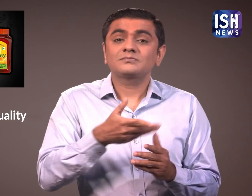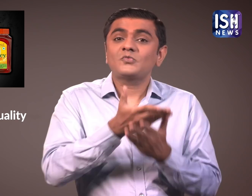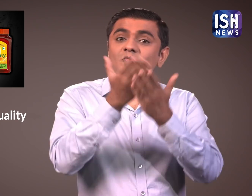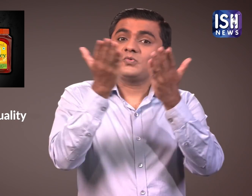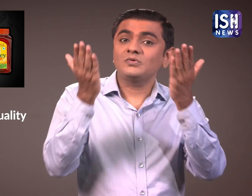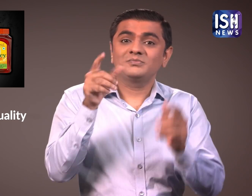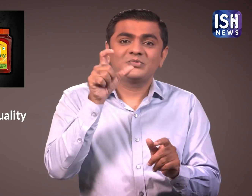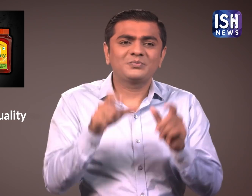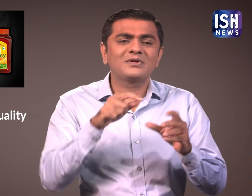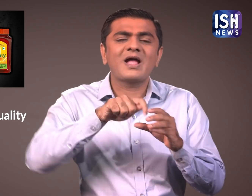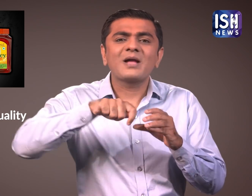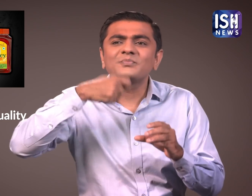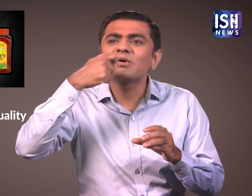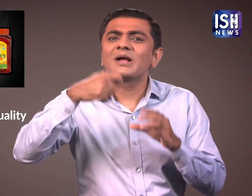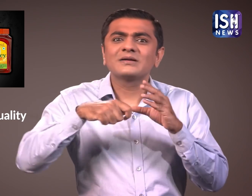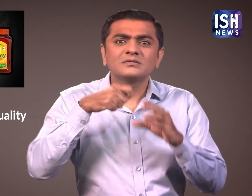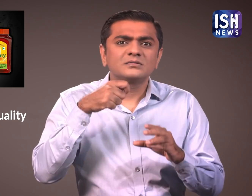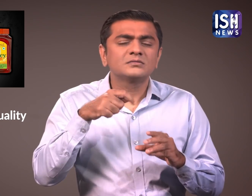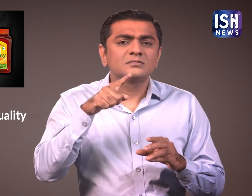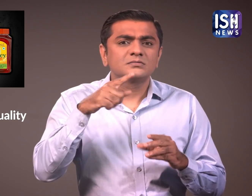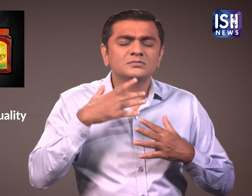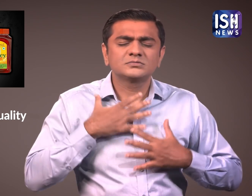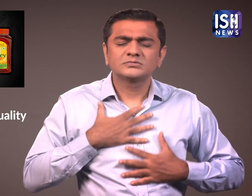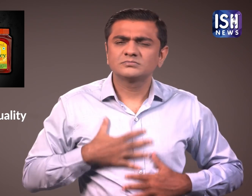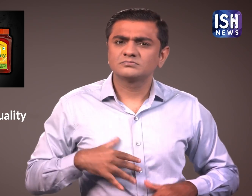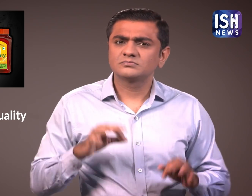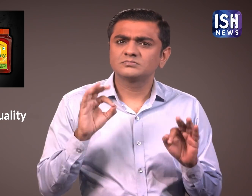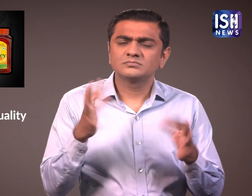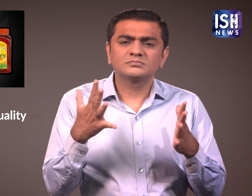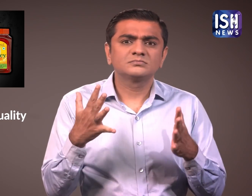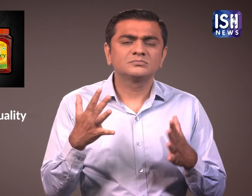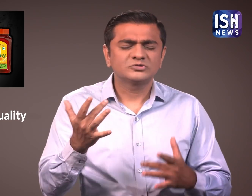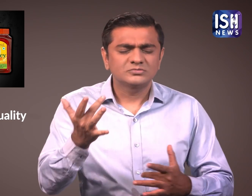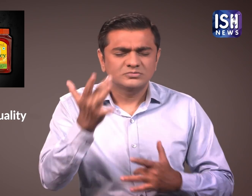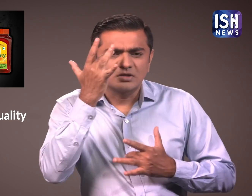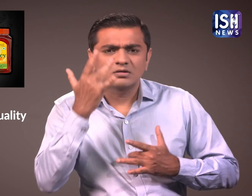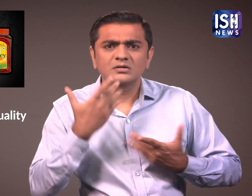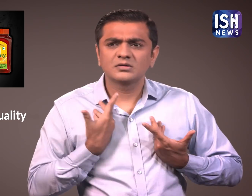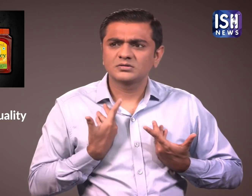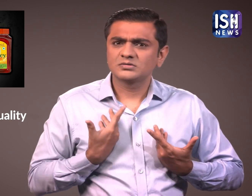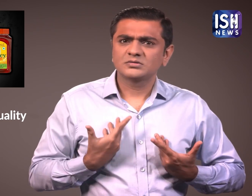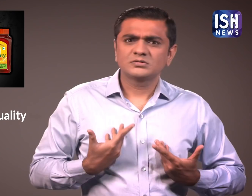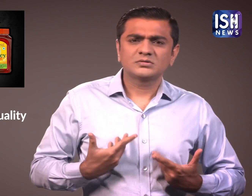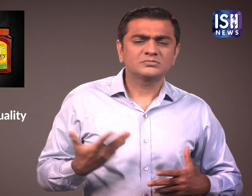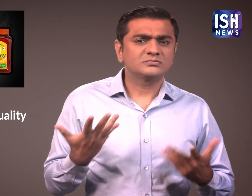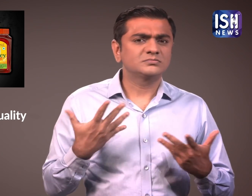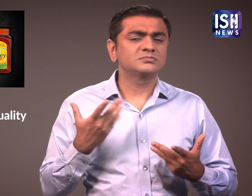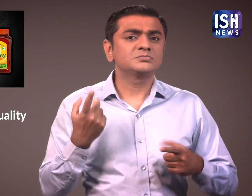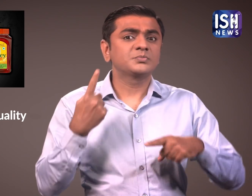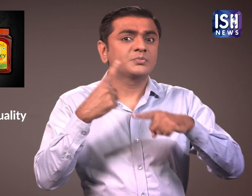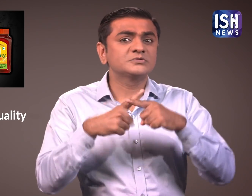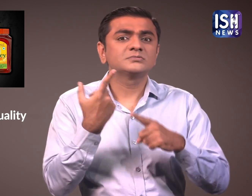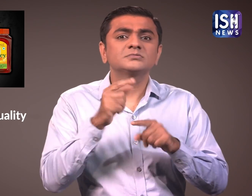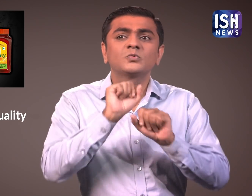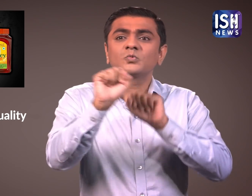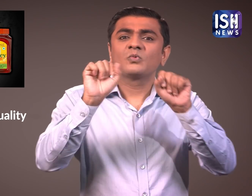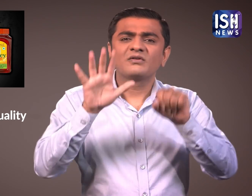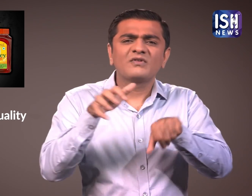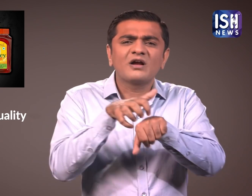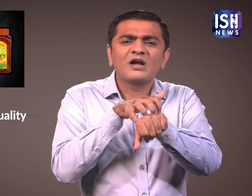उन्होंने यह भी कहा कि इस प्रकार के शहद के सेवन से मानव स्वास्थय पर प्रतिकूल प्रभाव पढ़ सकता है। इसके